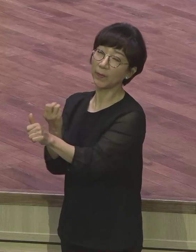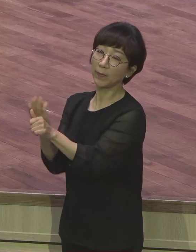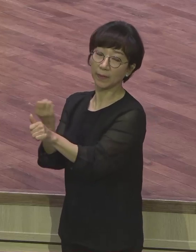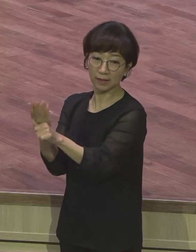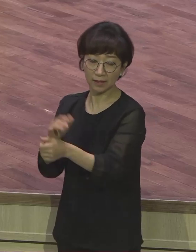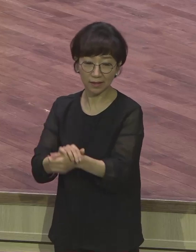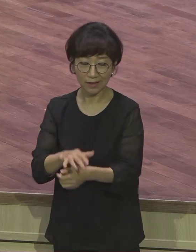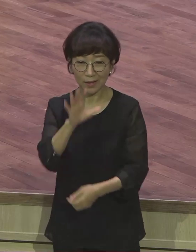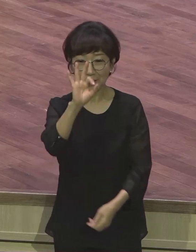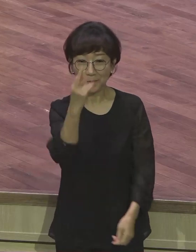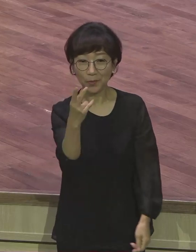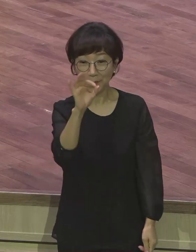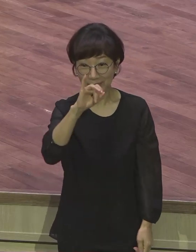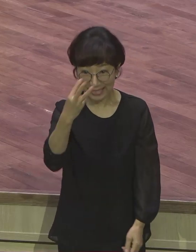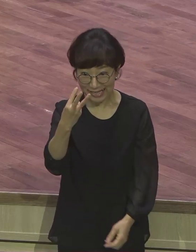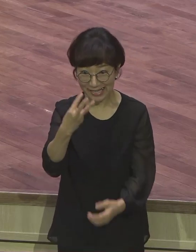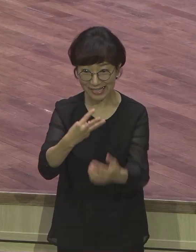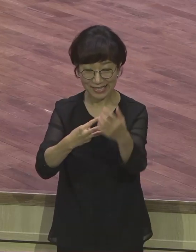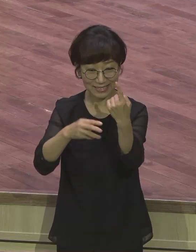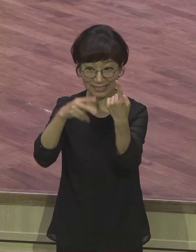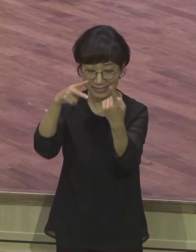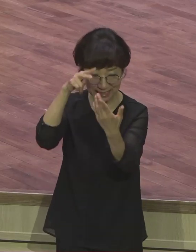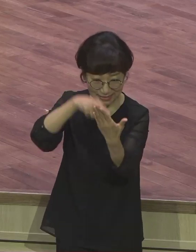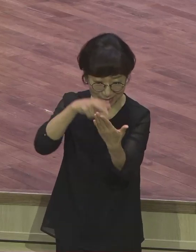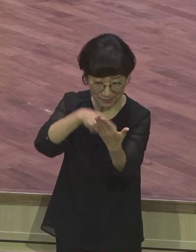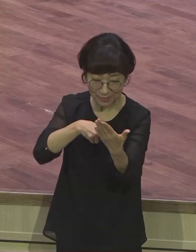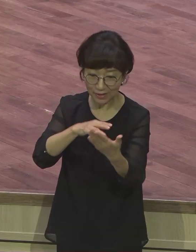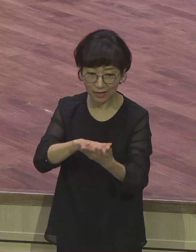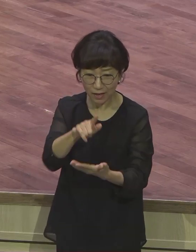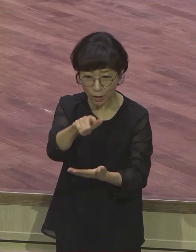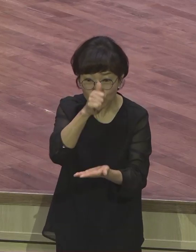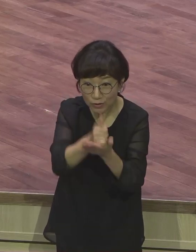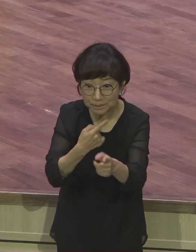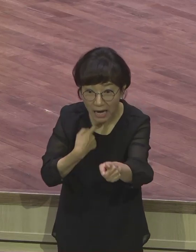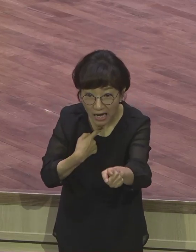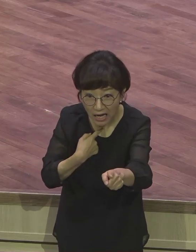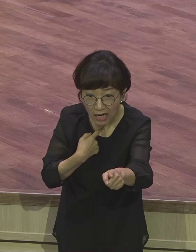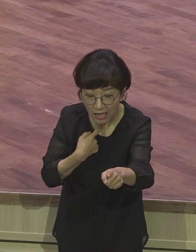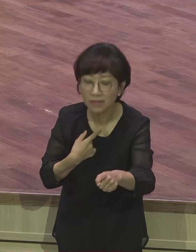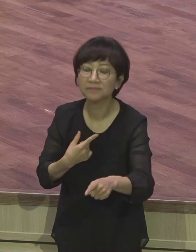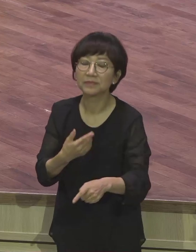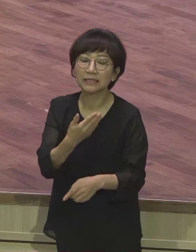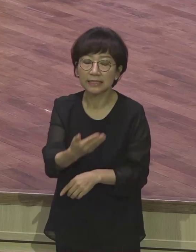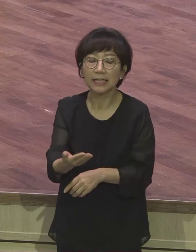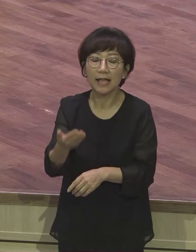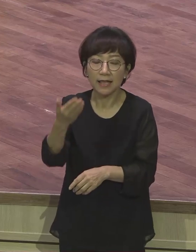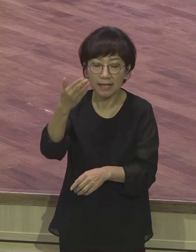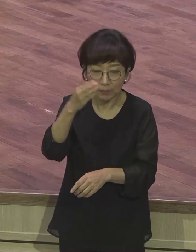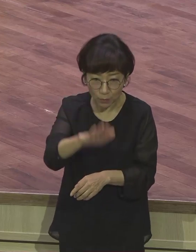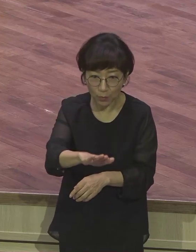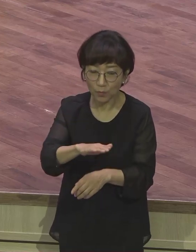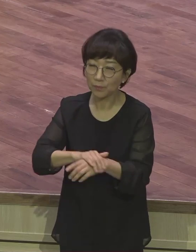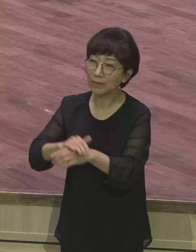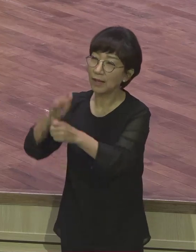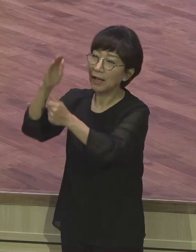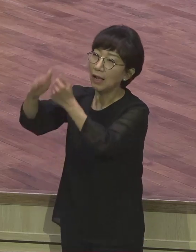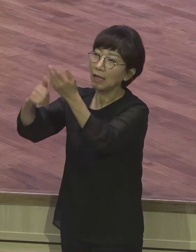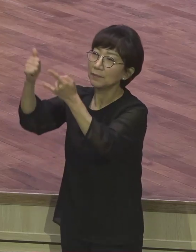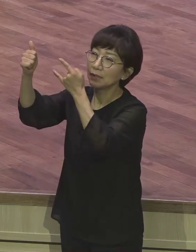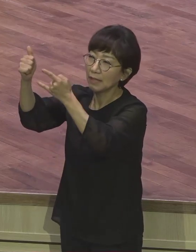2장 1제로 보면 만일 누가 죄를 범하여도 아버지 앞에서 우리에게 예언자가 있으니 곧 어려우신